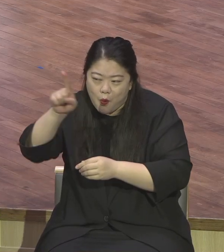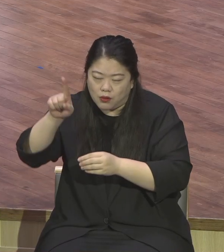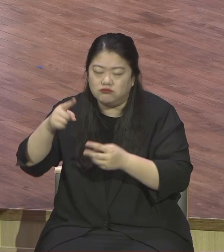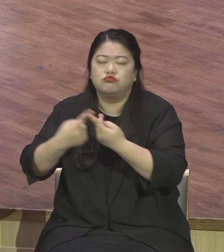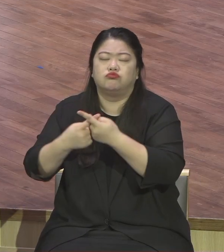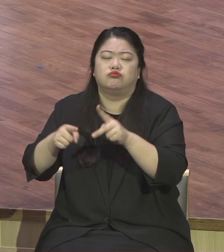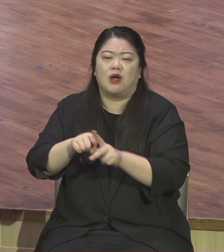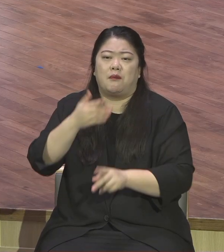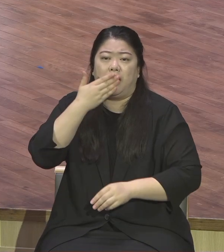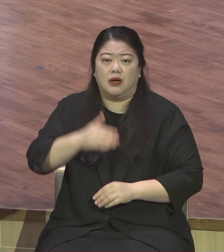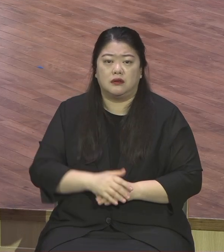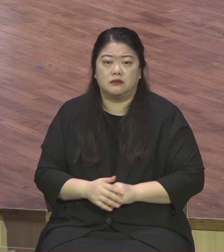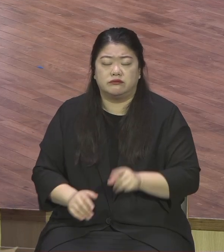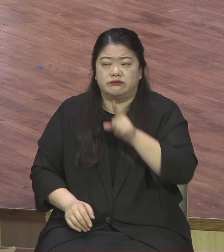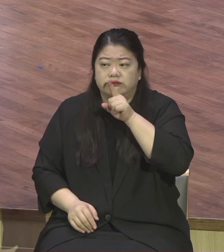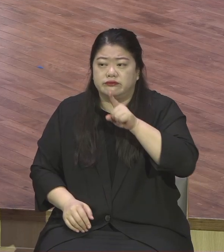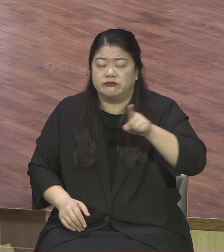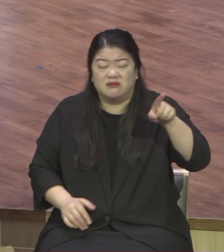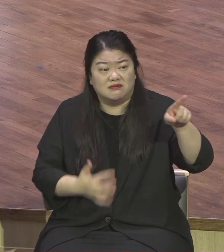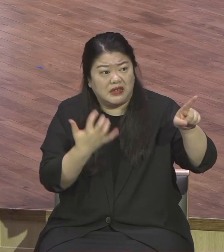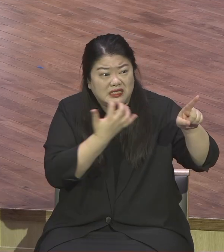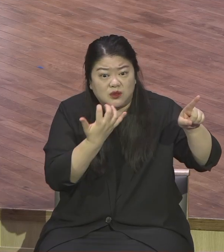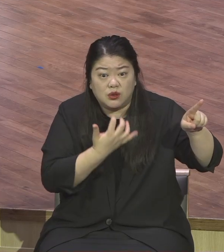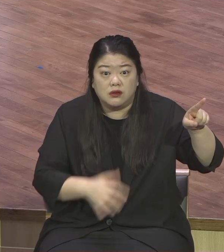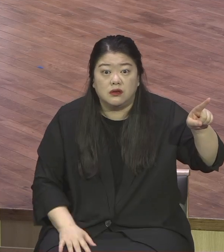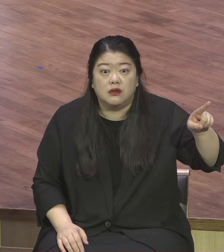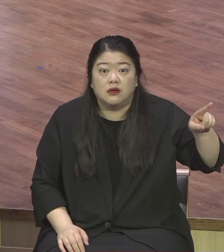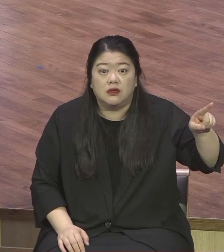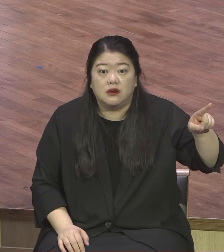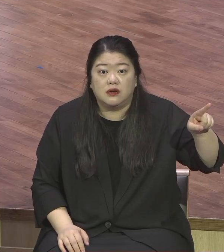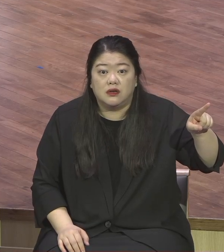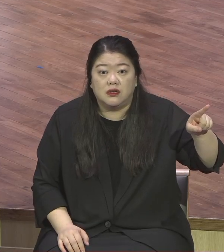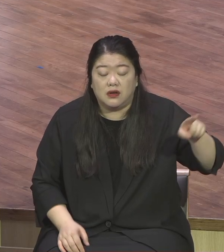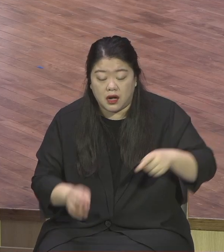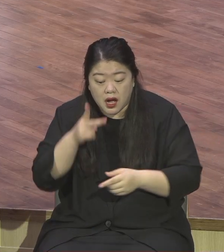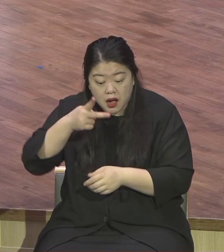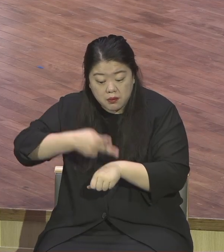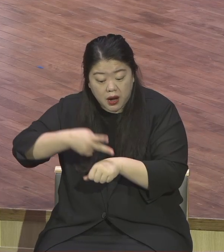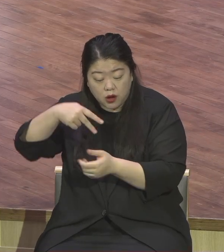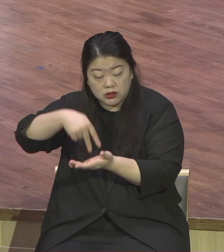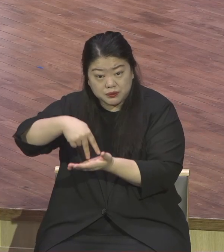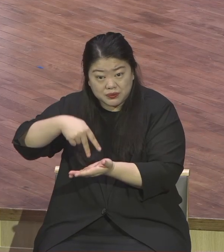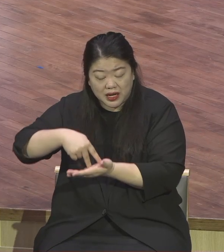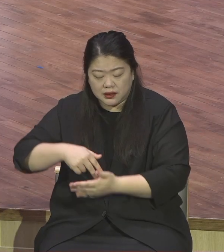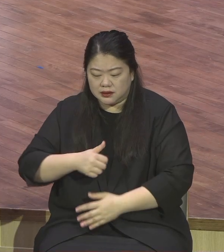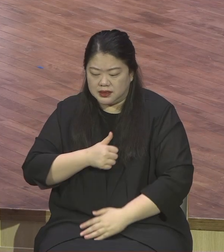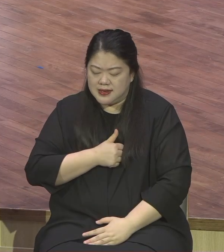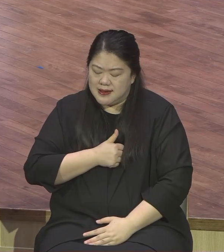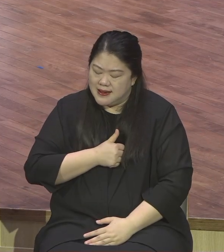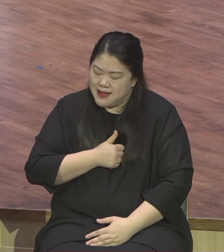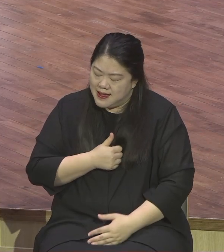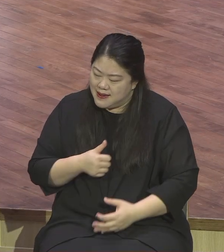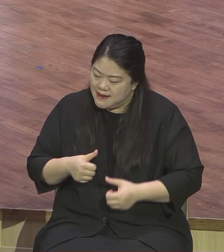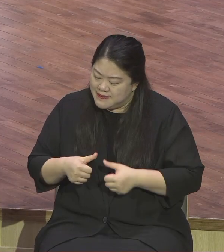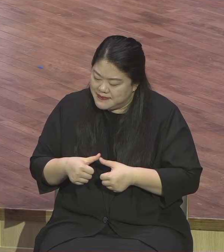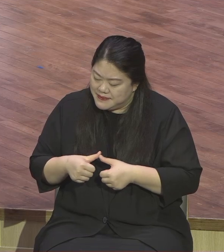하나님 제발 내 병 좀 내 전도를 위해서 덕이 되지 않습니까 네 은혜 조카야 네